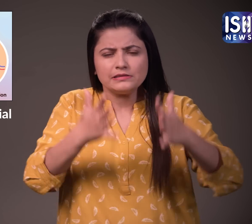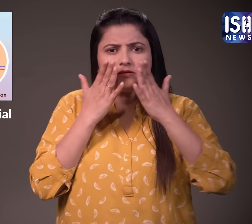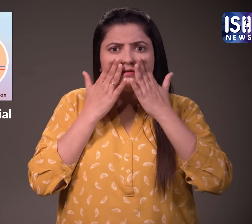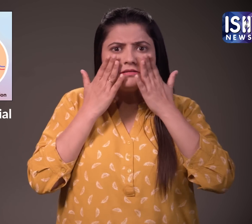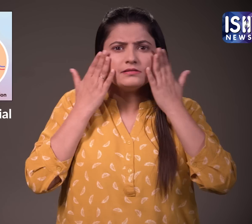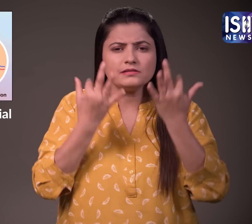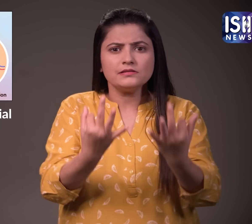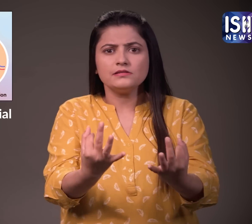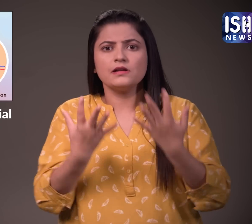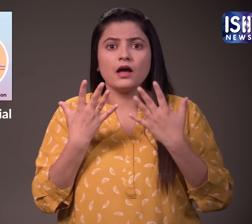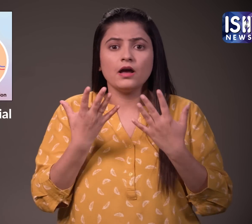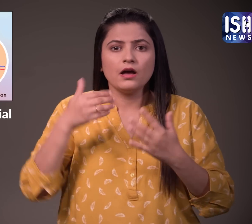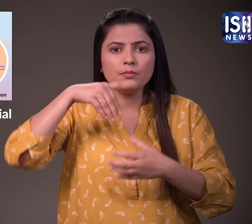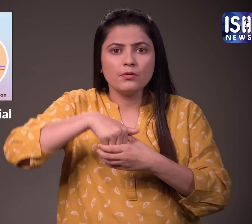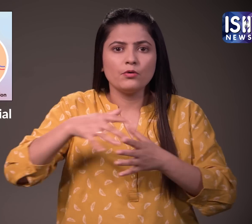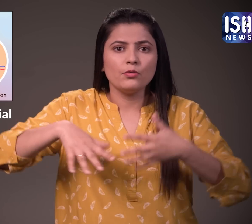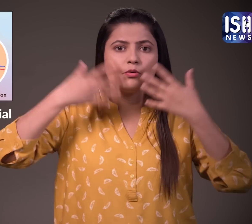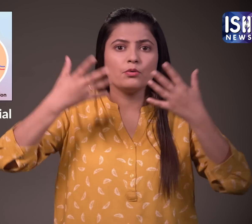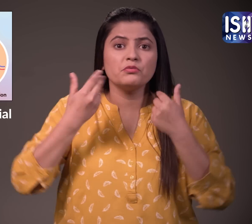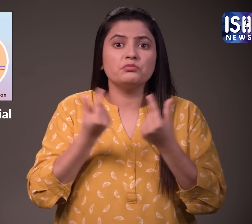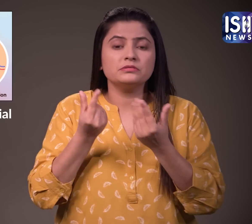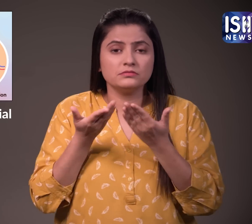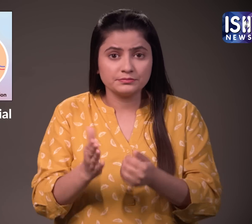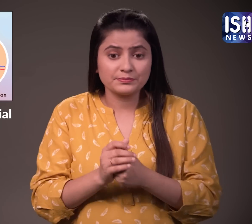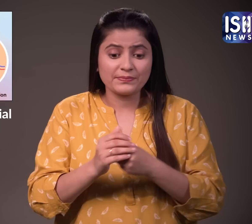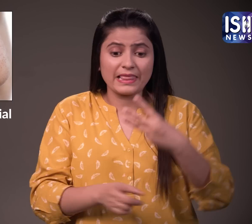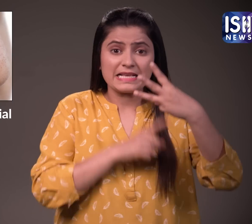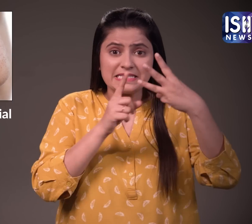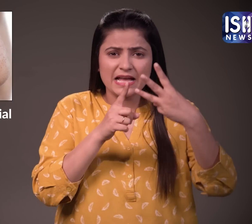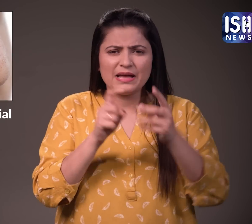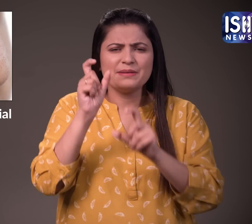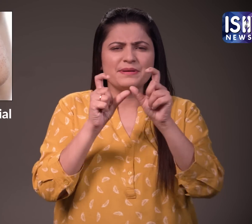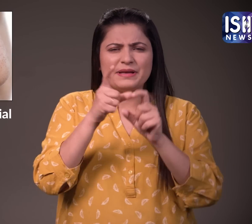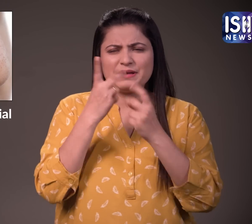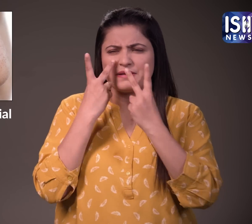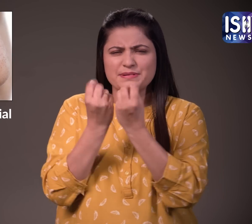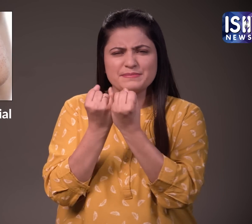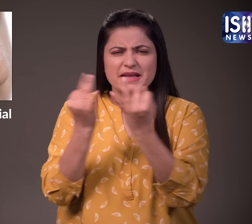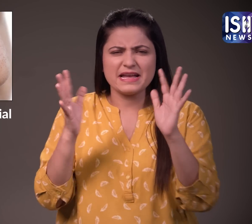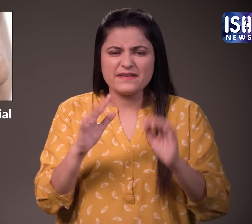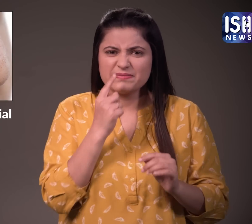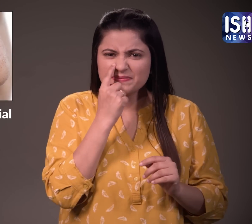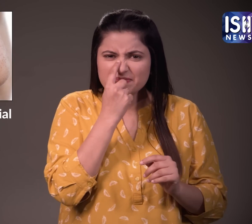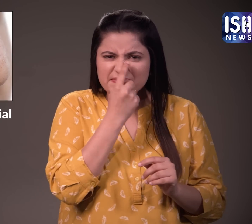को firm और चमक्ती बनाती हैं कई लोगों को नाक